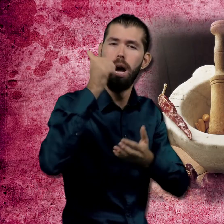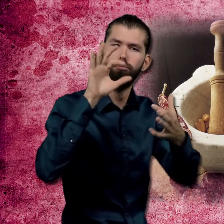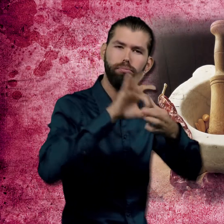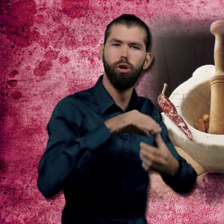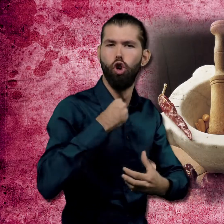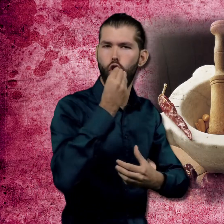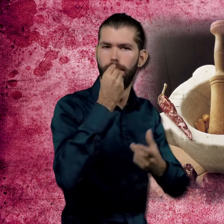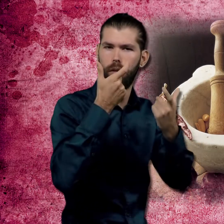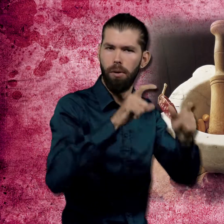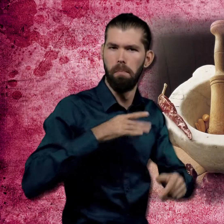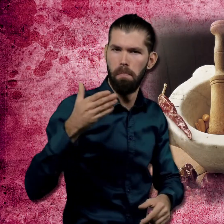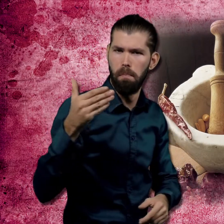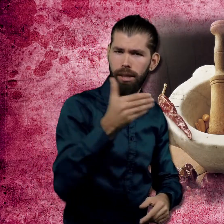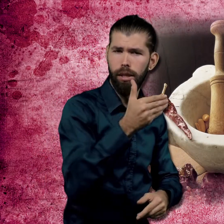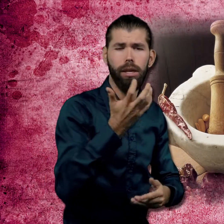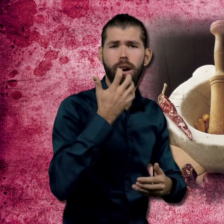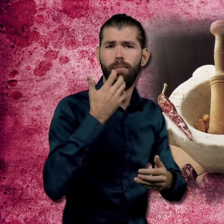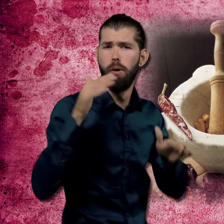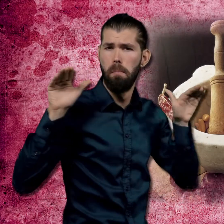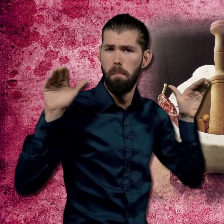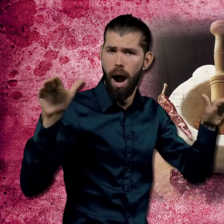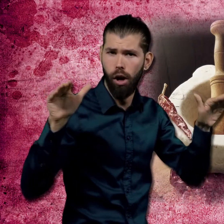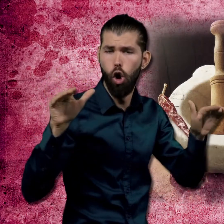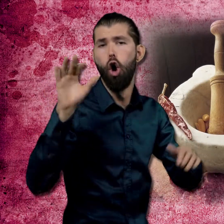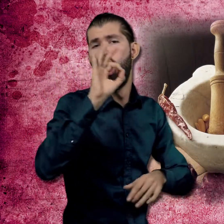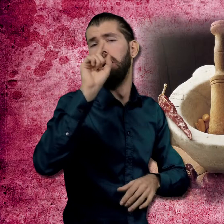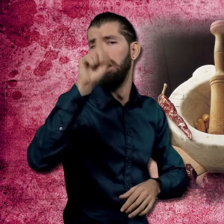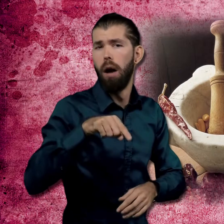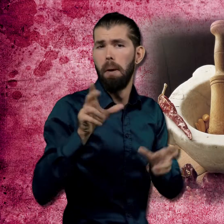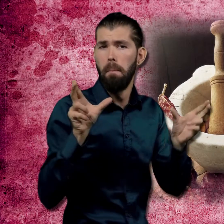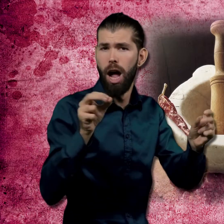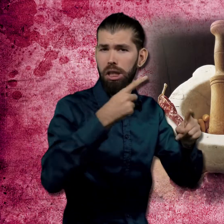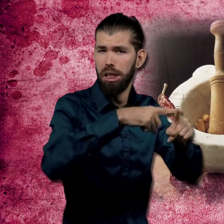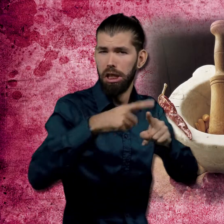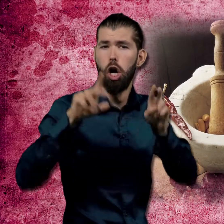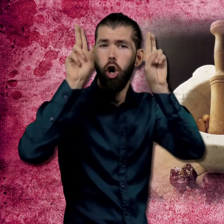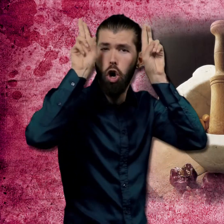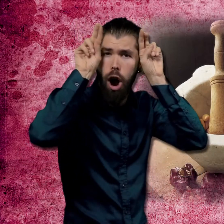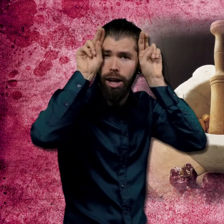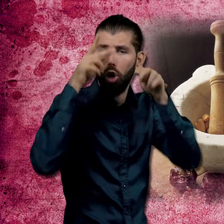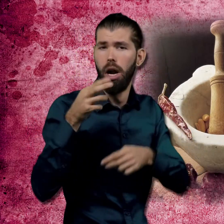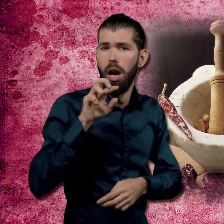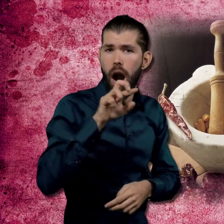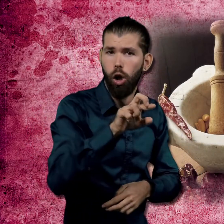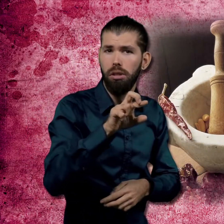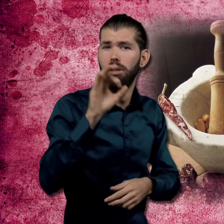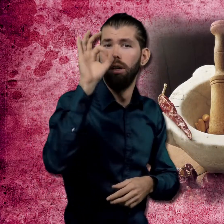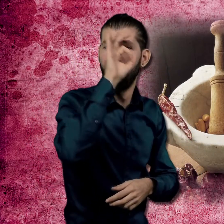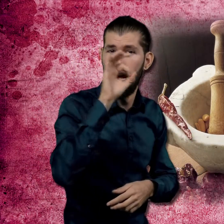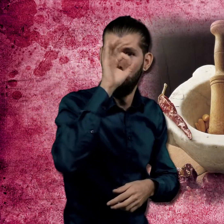Bàsicament, el romesco és una salsa que acompanya a la perfecció peixos com el bacallà, marisc, conill, cargols,